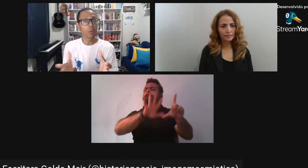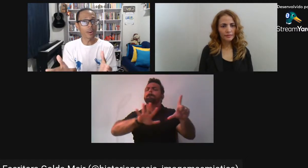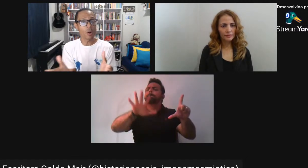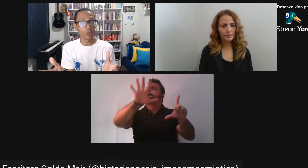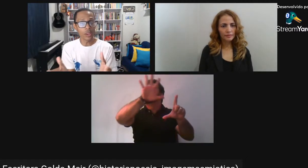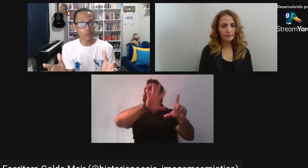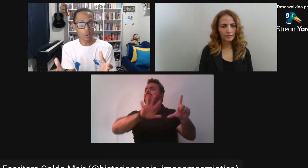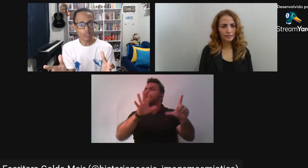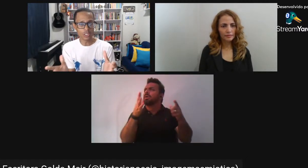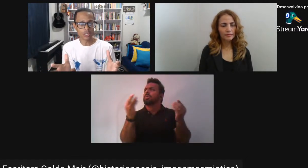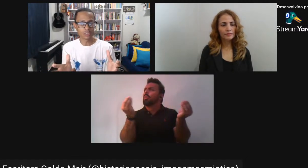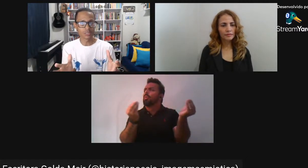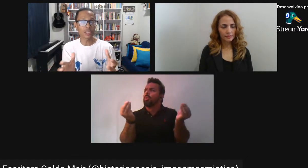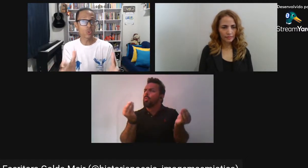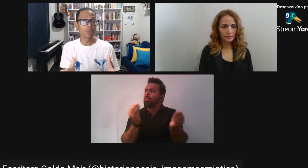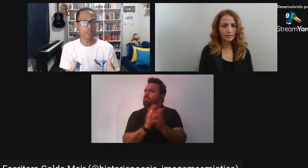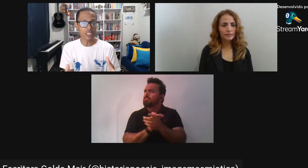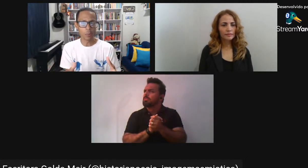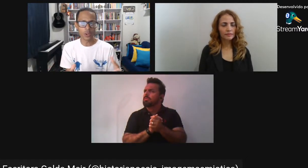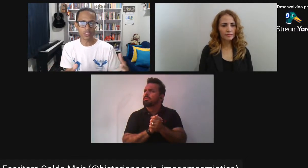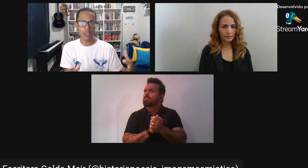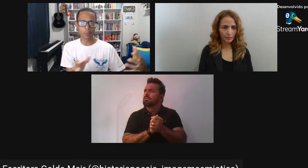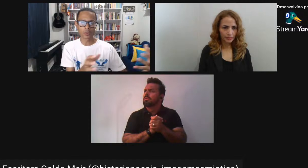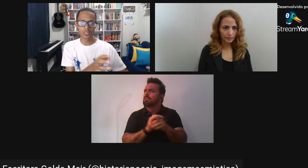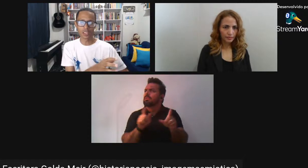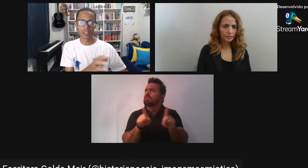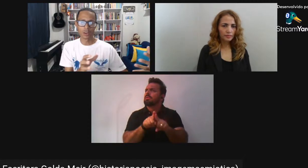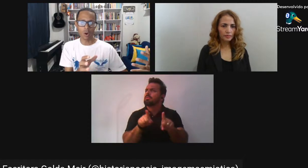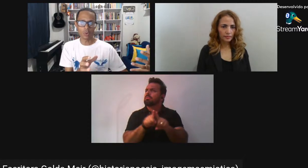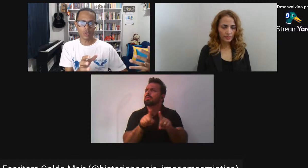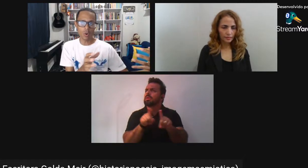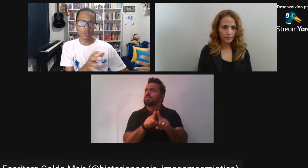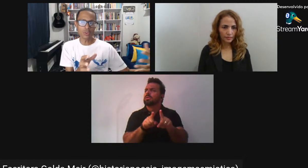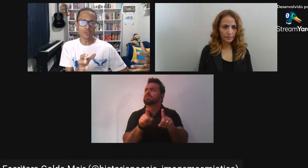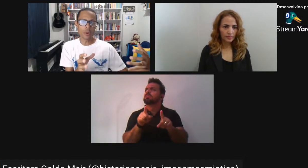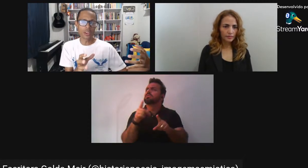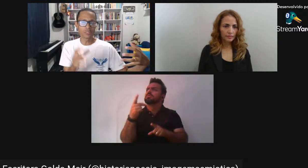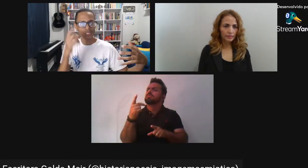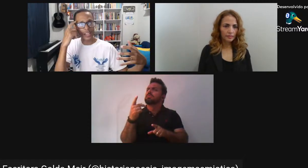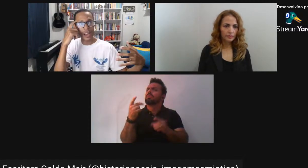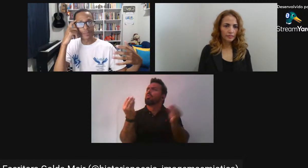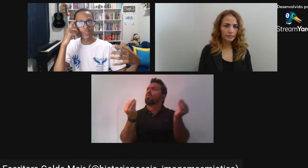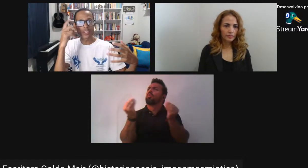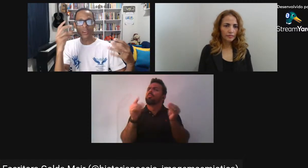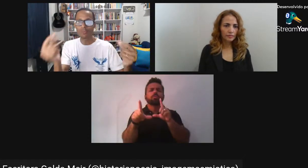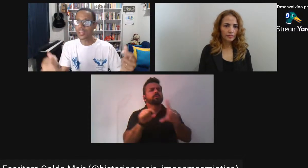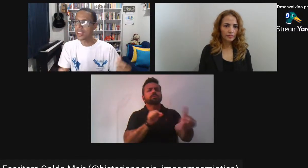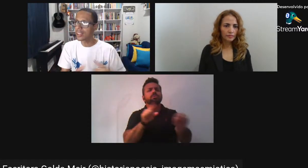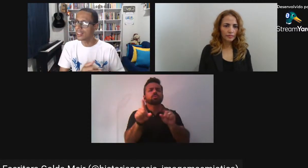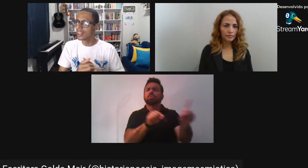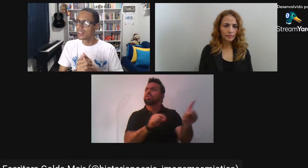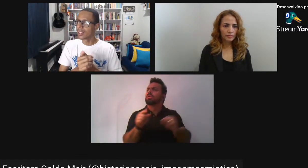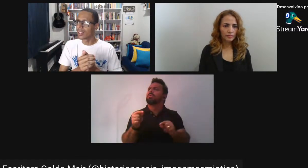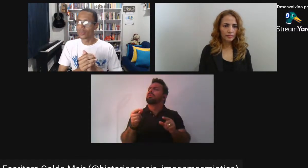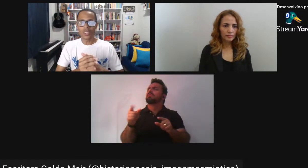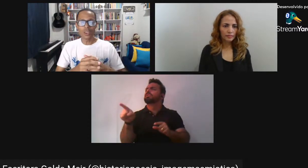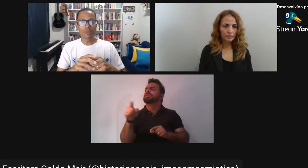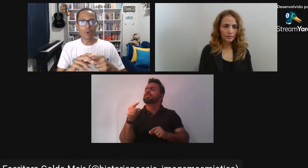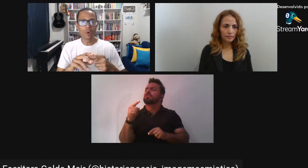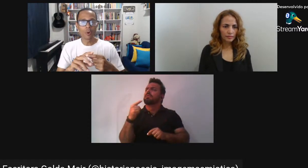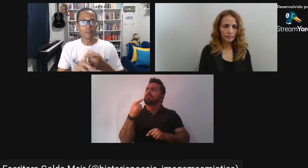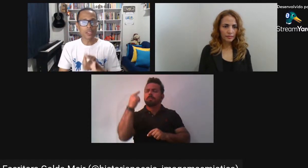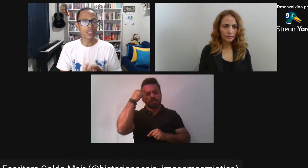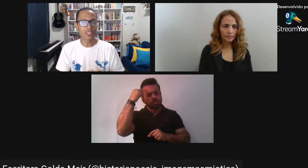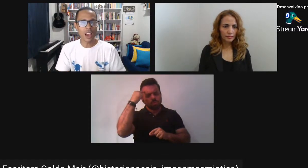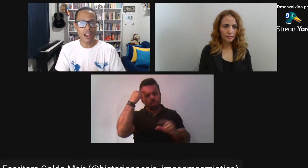modo temporal Hoje Na sua vida Por exemplo Como que foi Você Eu vou escrever O que